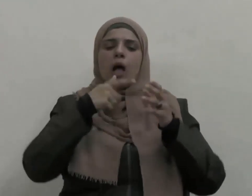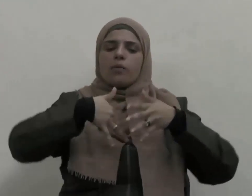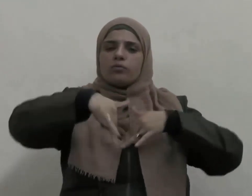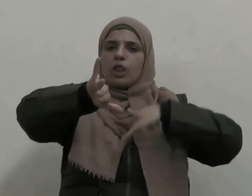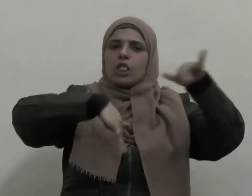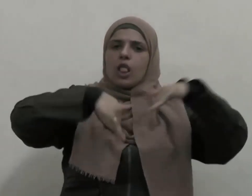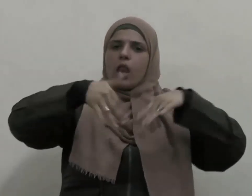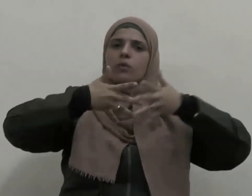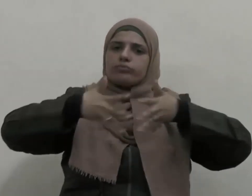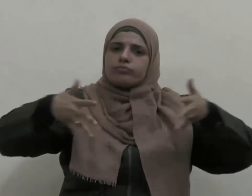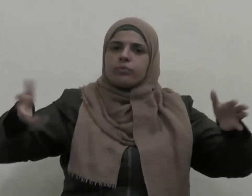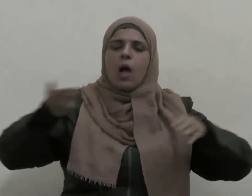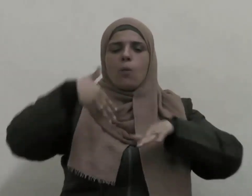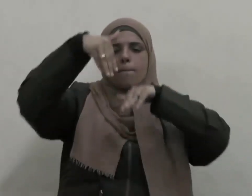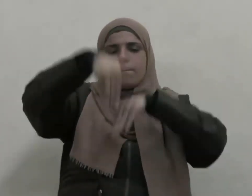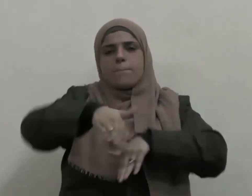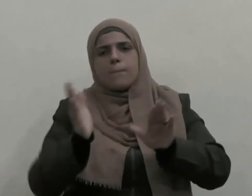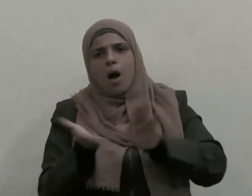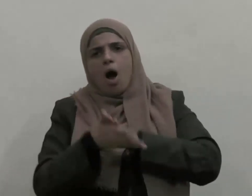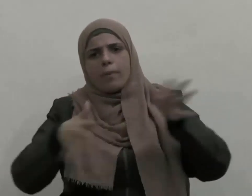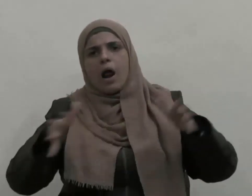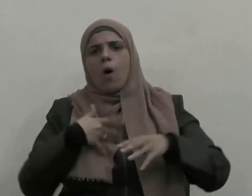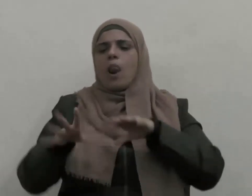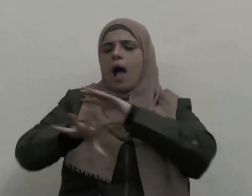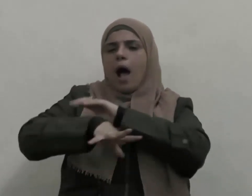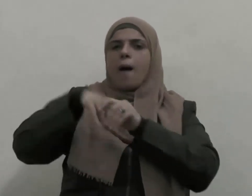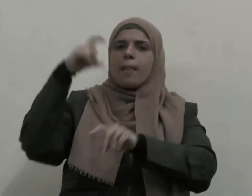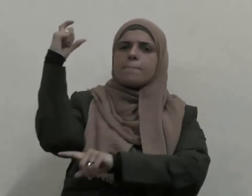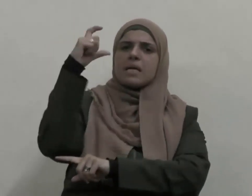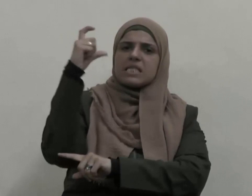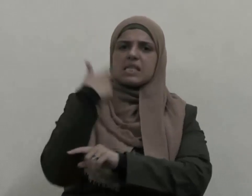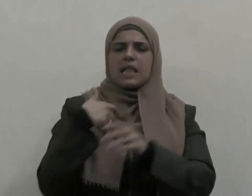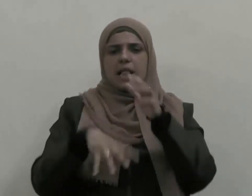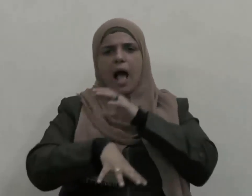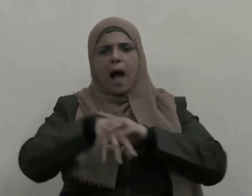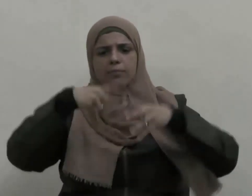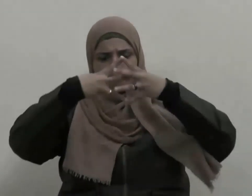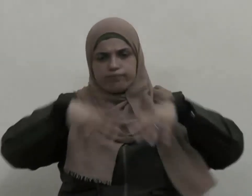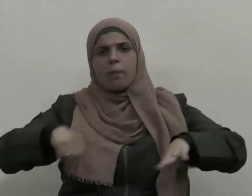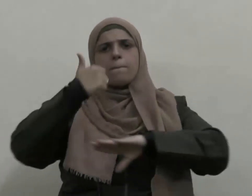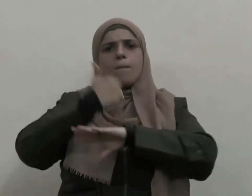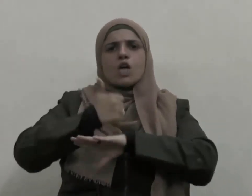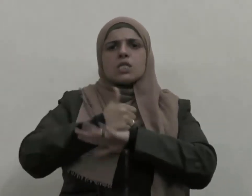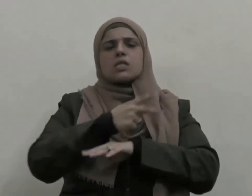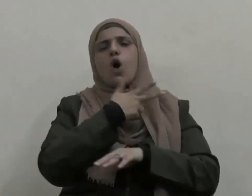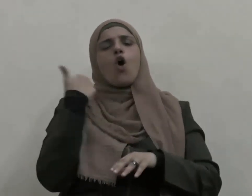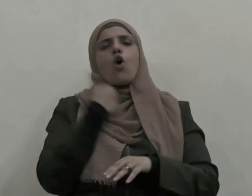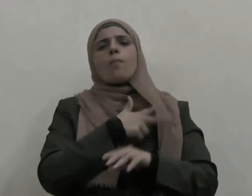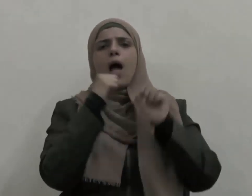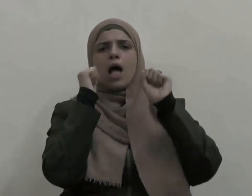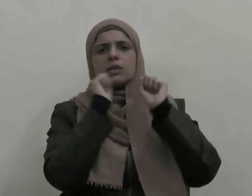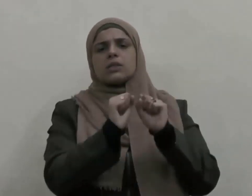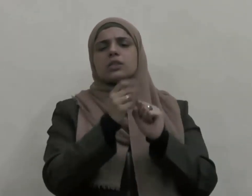وإقامة المساجد وإنشاء الحصون والمؤسسات العامة كالمشافي والمدارس